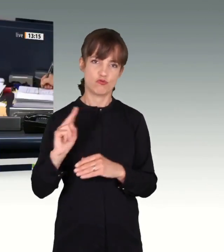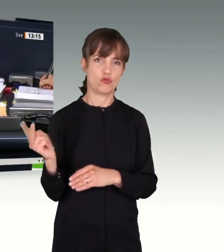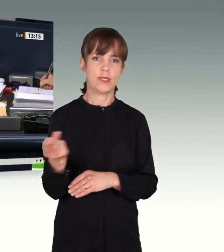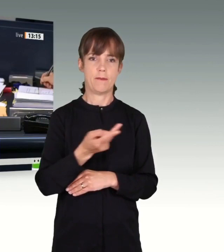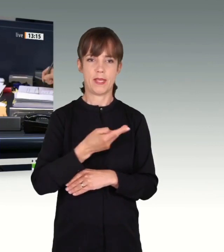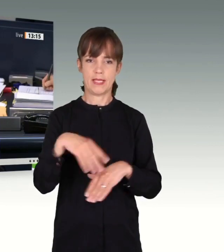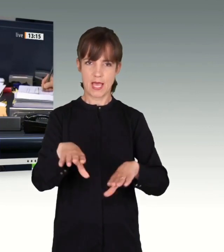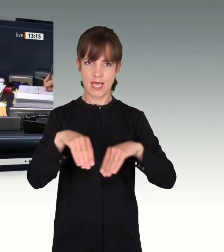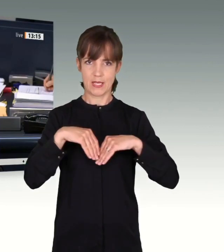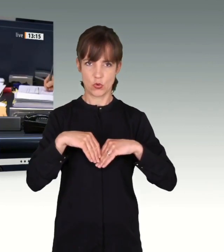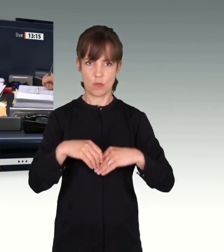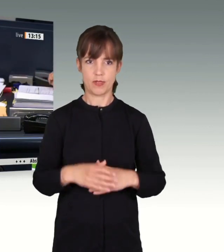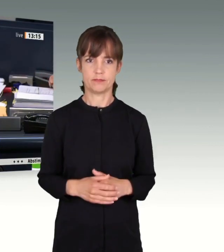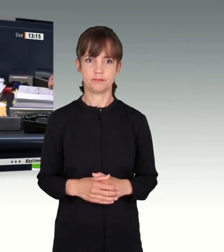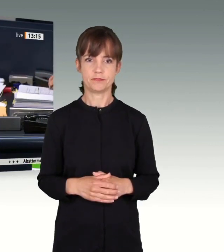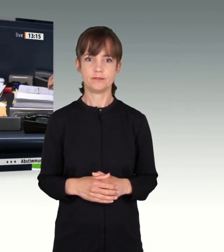angenommen.